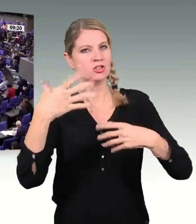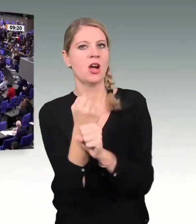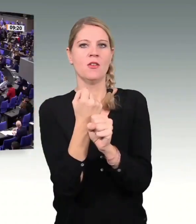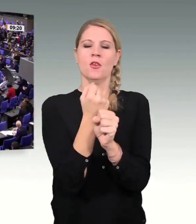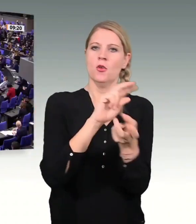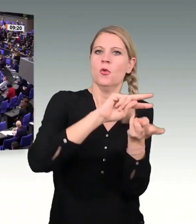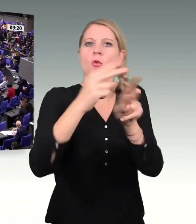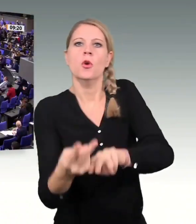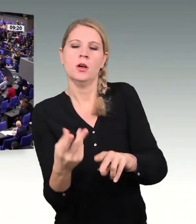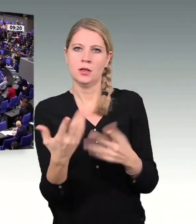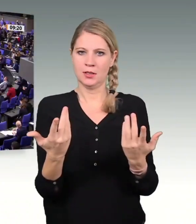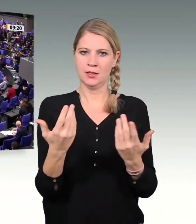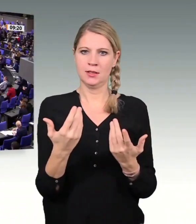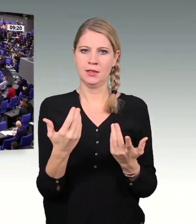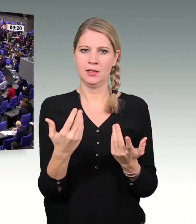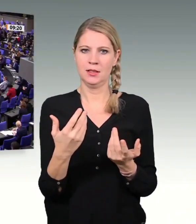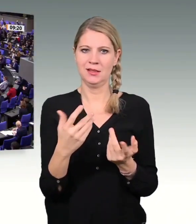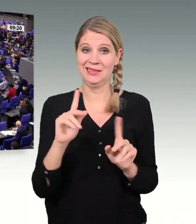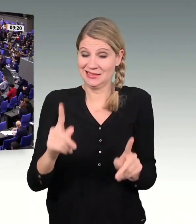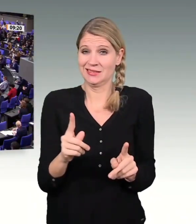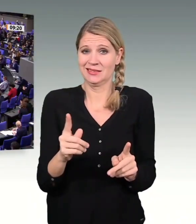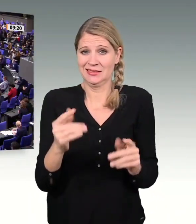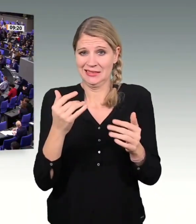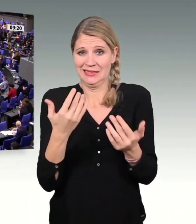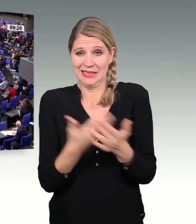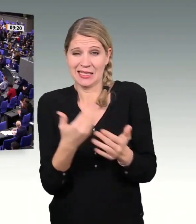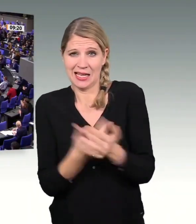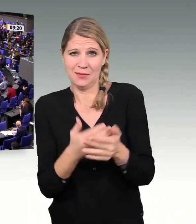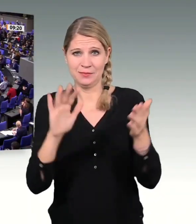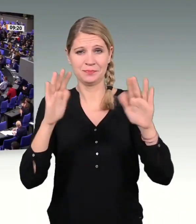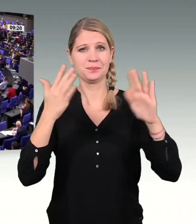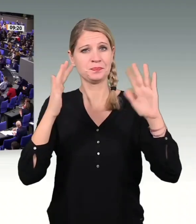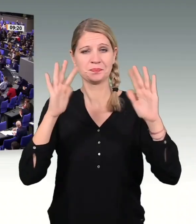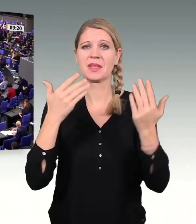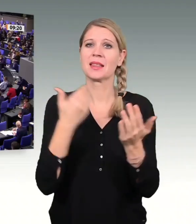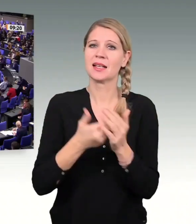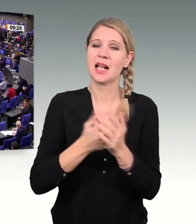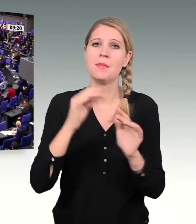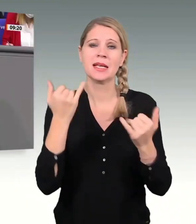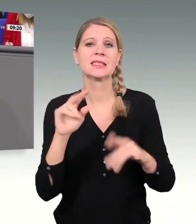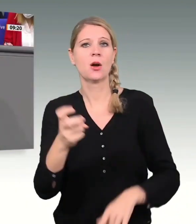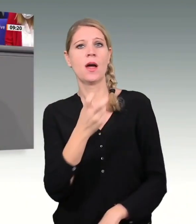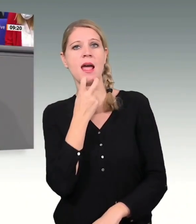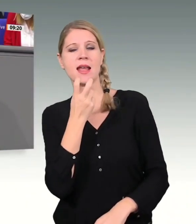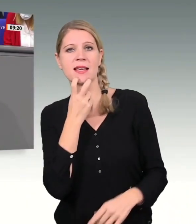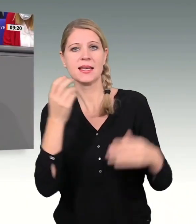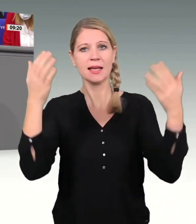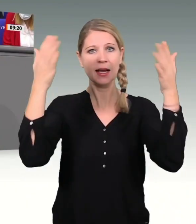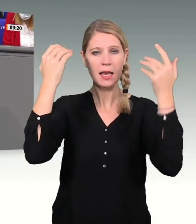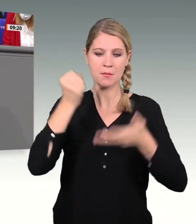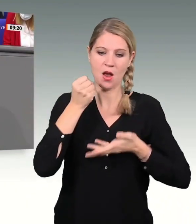das, genau das ist der Grund, weswegen wir den Energie und Klimafonds zu einem Klima- und